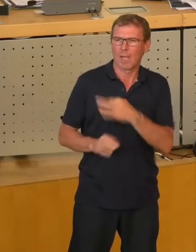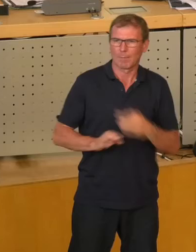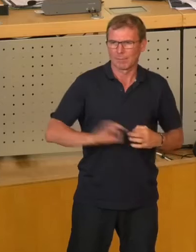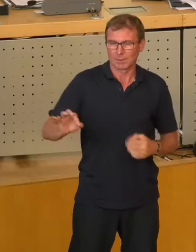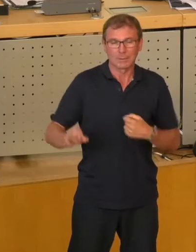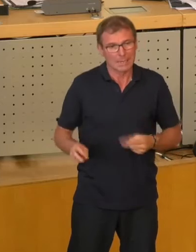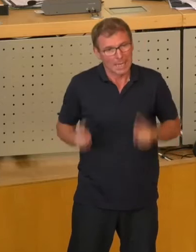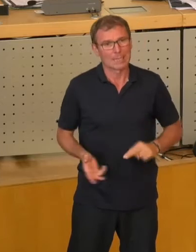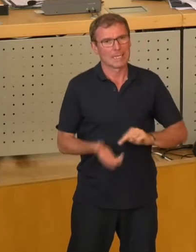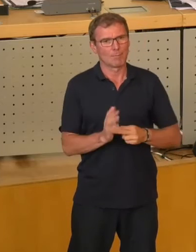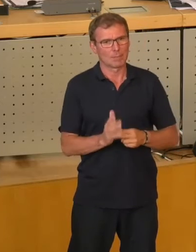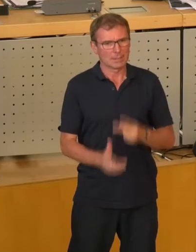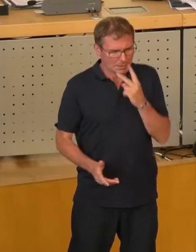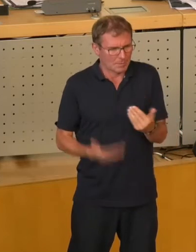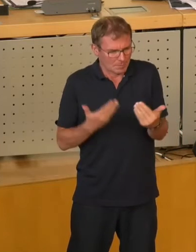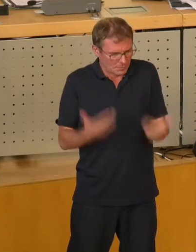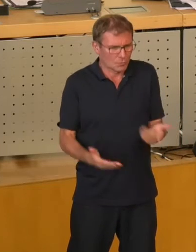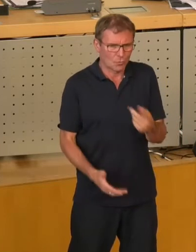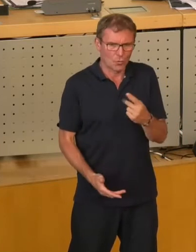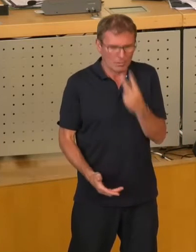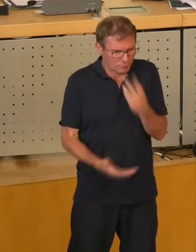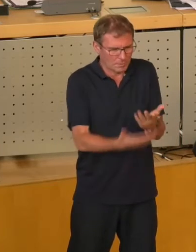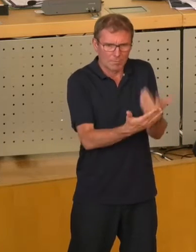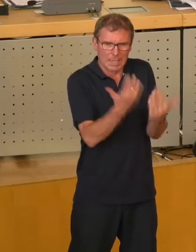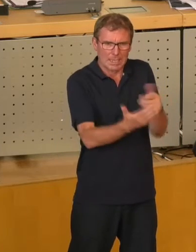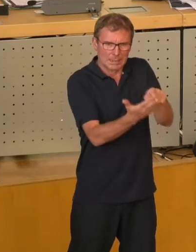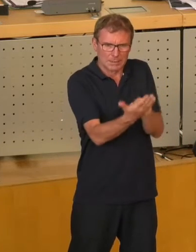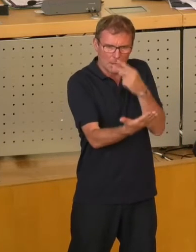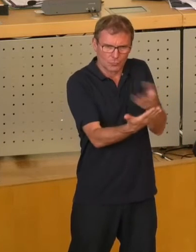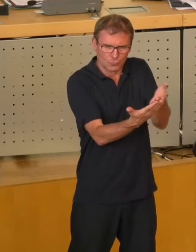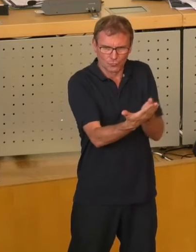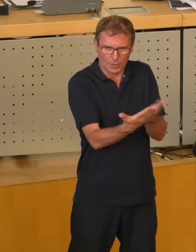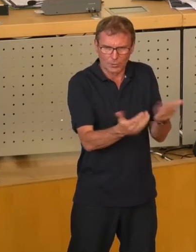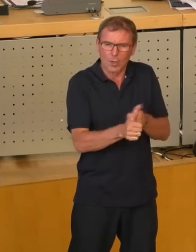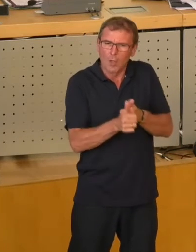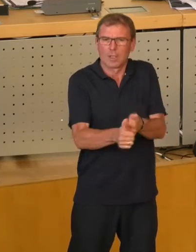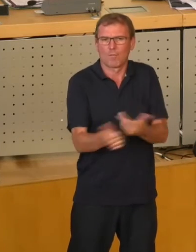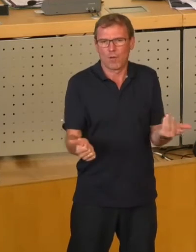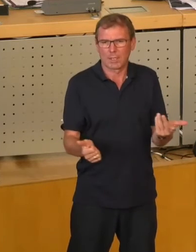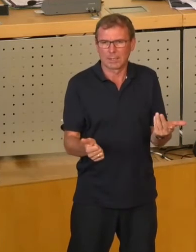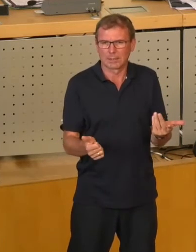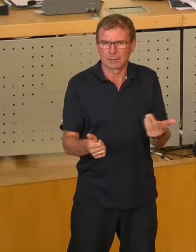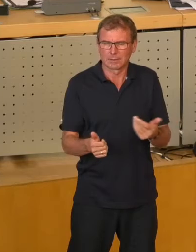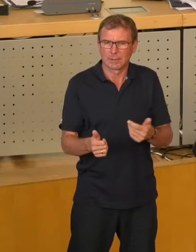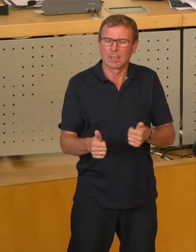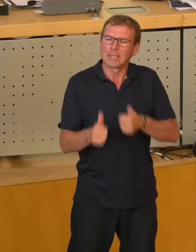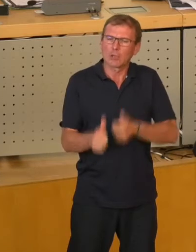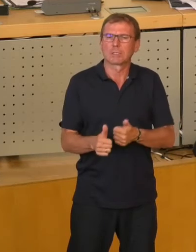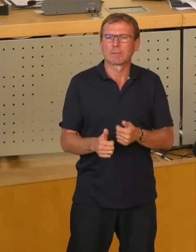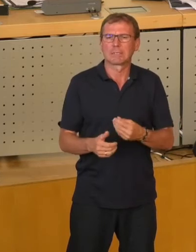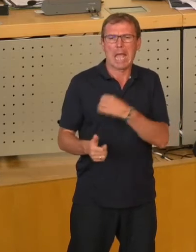Politik richtig ist, das sehen wir ja ganz augenscheinlich, wenn wir uns zum Beispiel die Folgen der Konsequenzen der